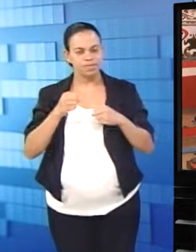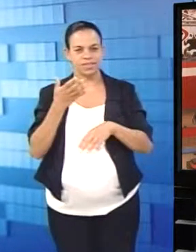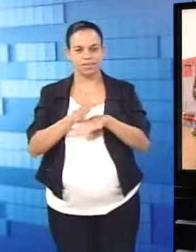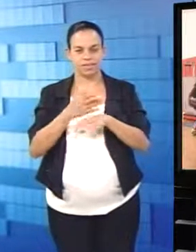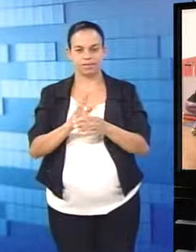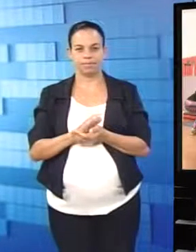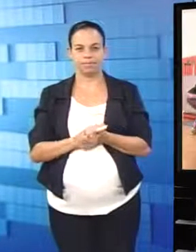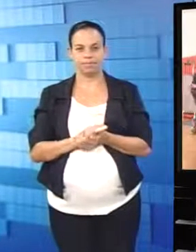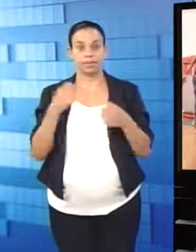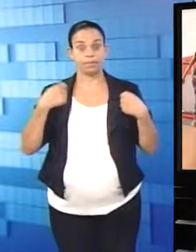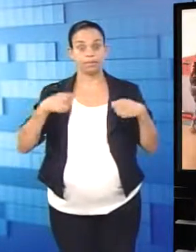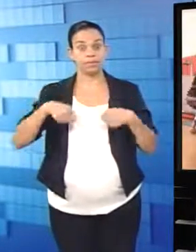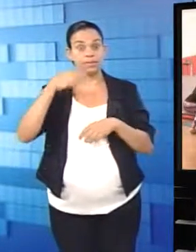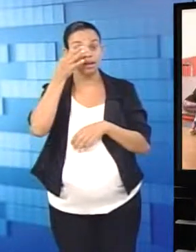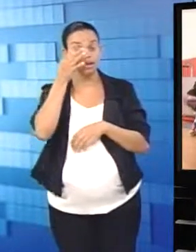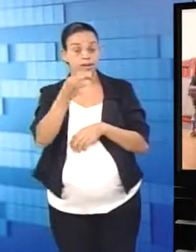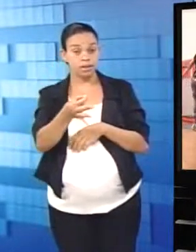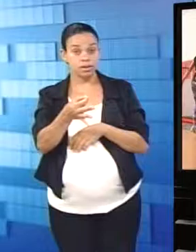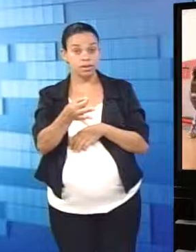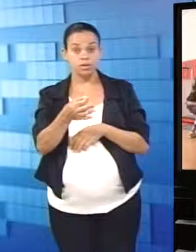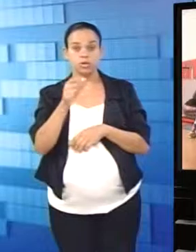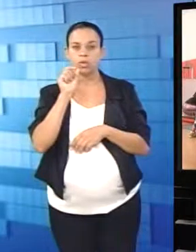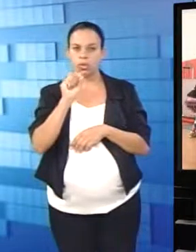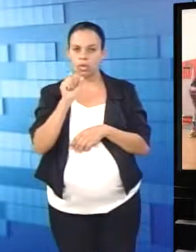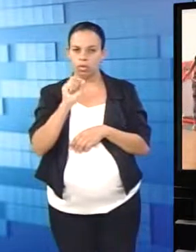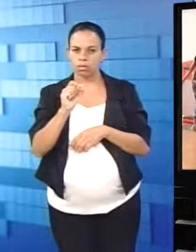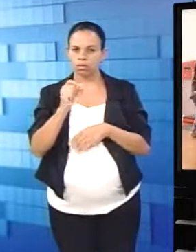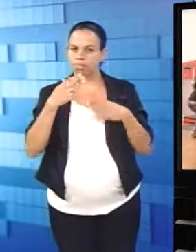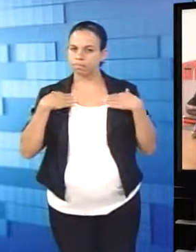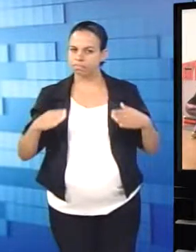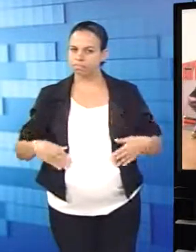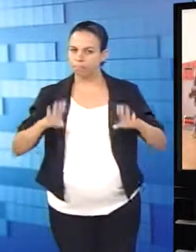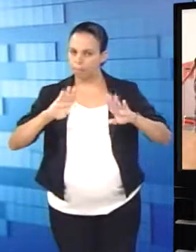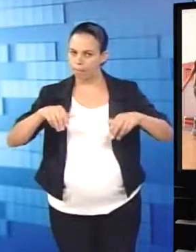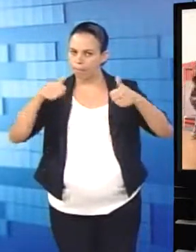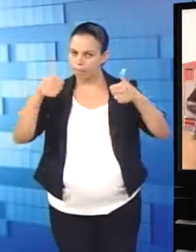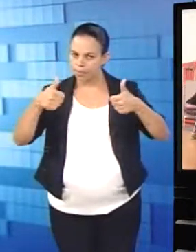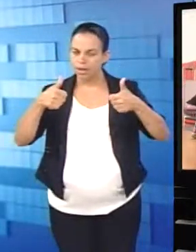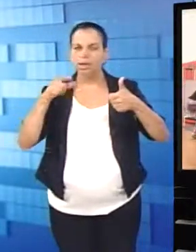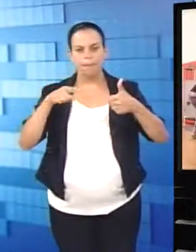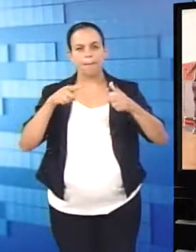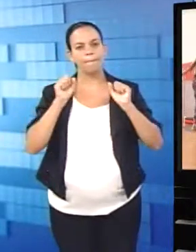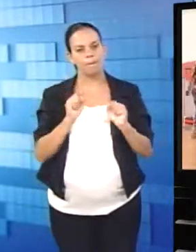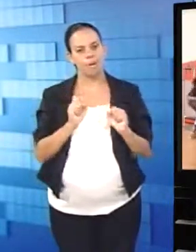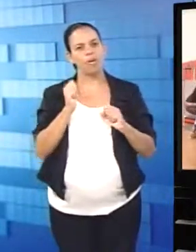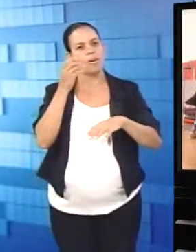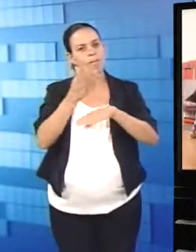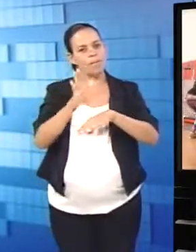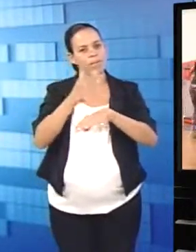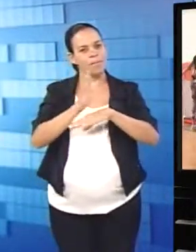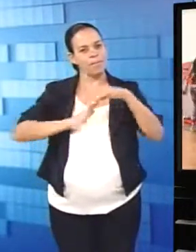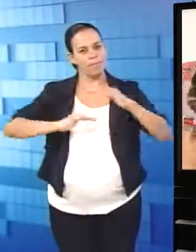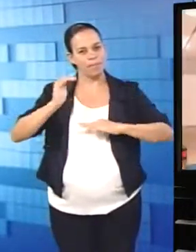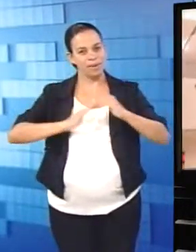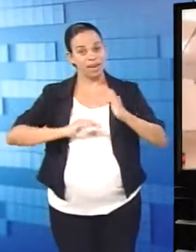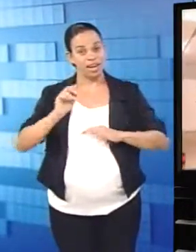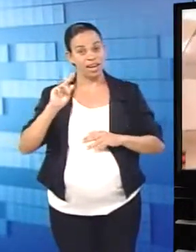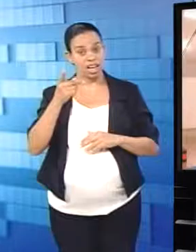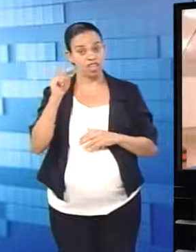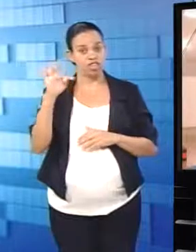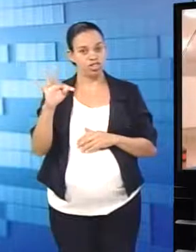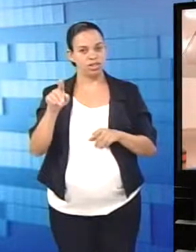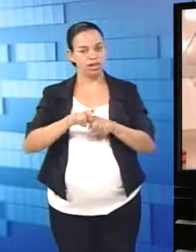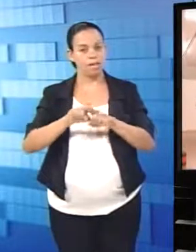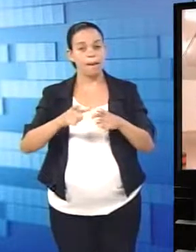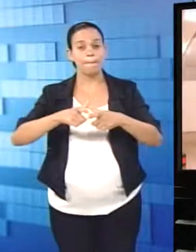do treino. Mas é preciso ficar atento. É preciso ter um bom condicionamento físico para praticar o HIIT. E, como a maioria dos